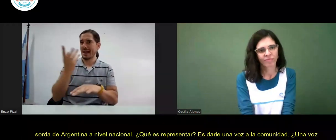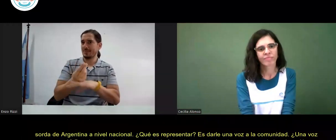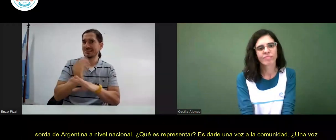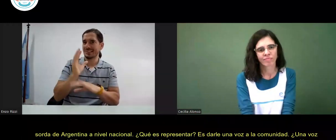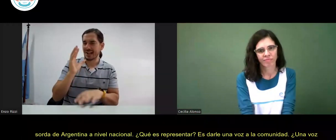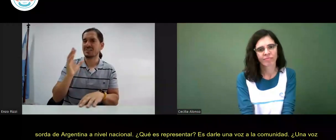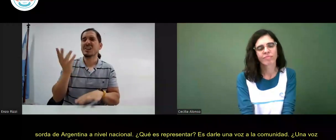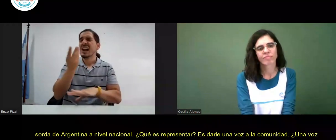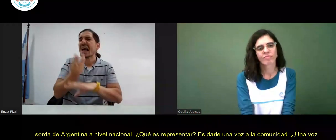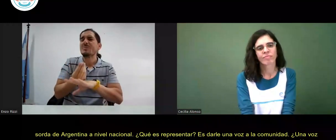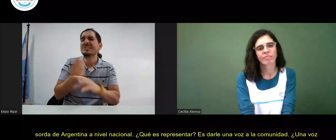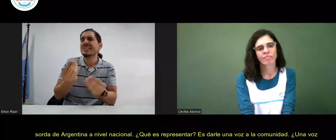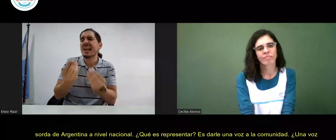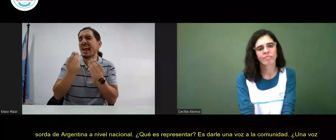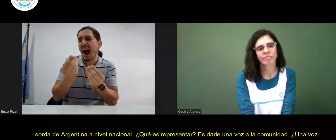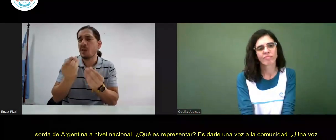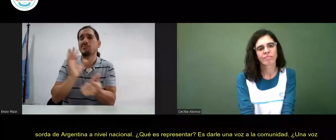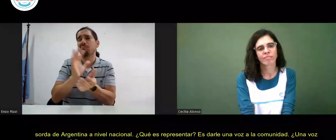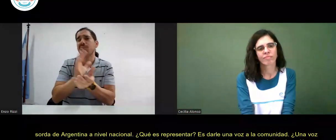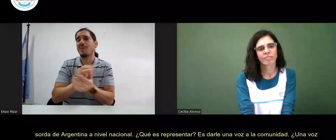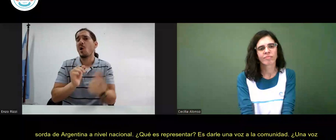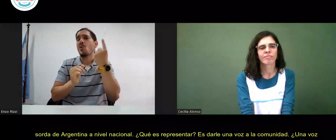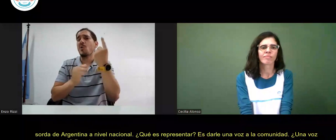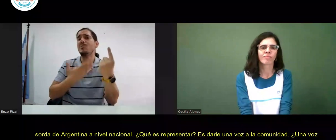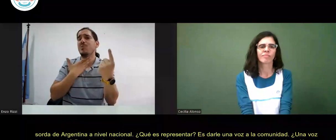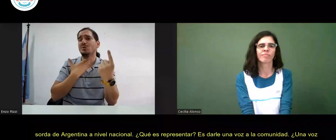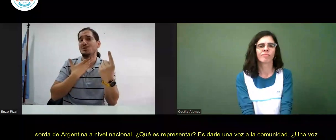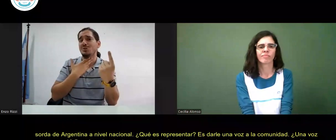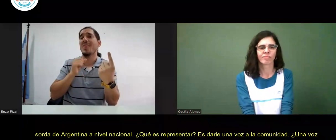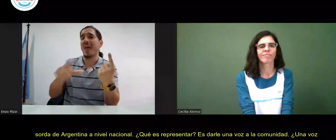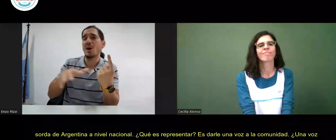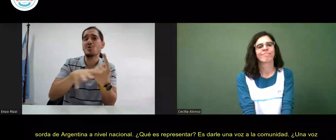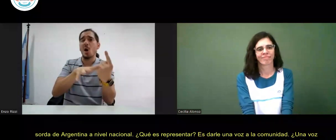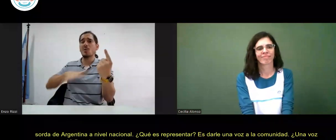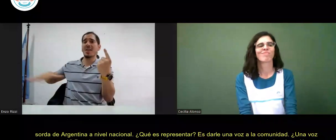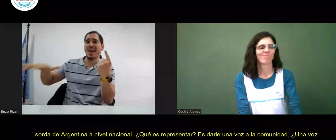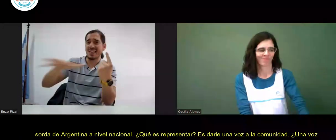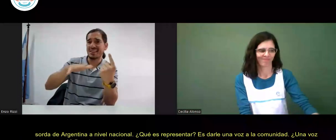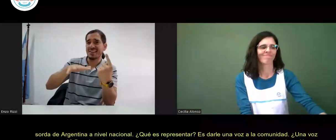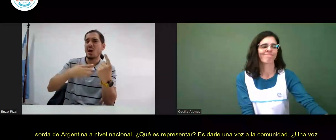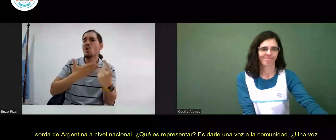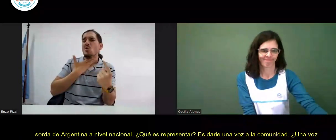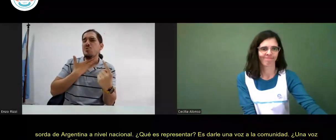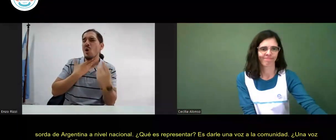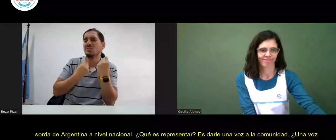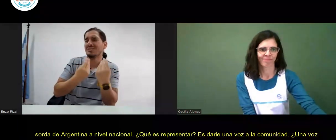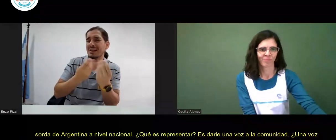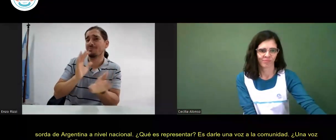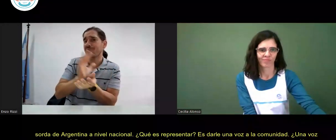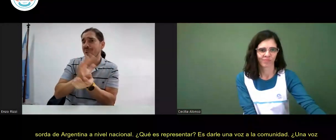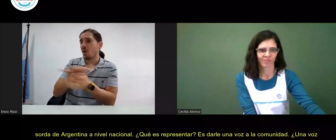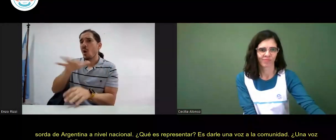¿Qué es representar? Es darle una voz a la comunidad. ¿Una voz para qué?